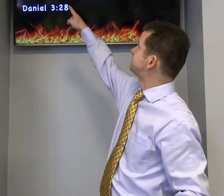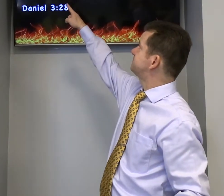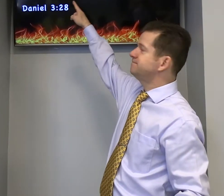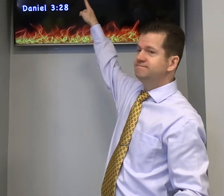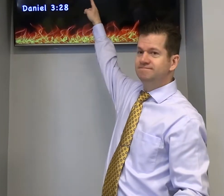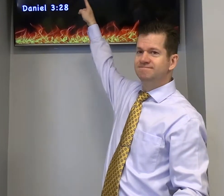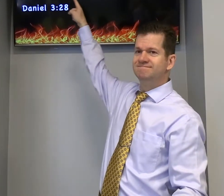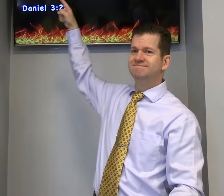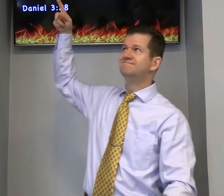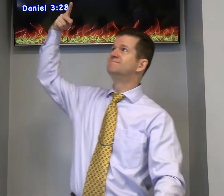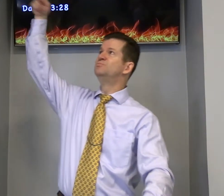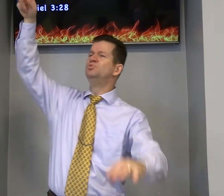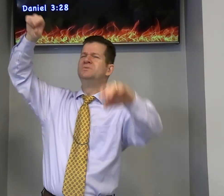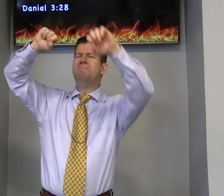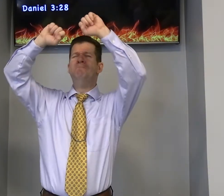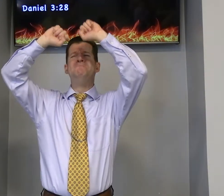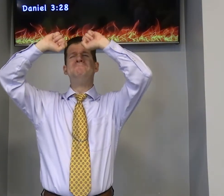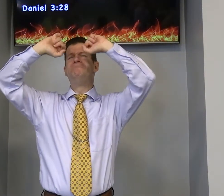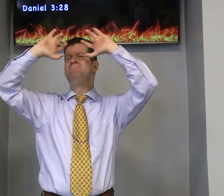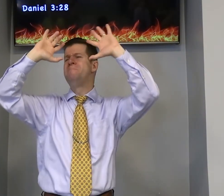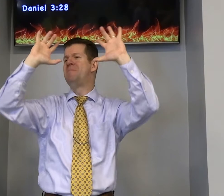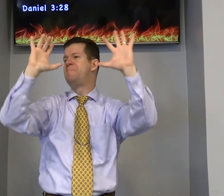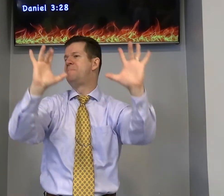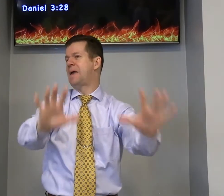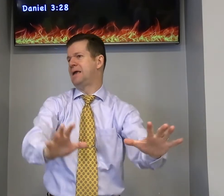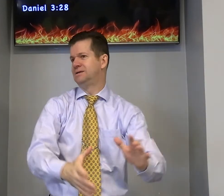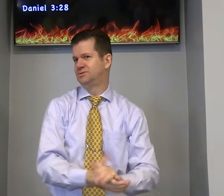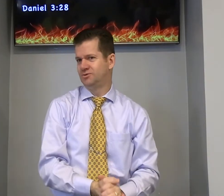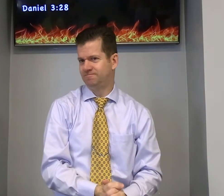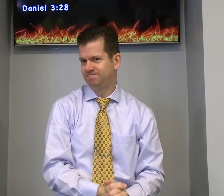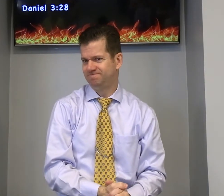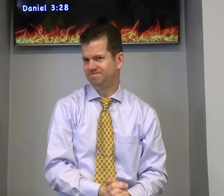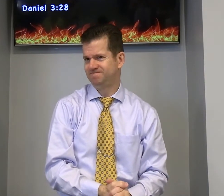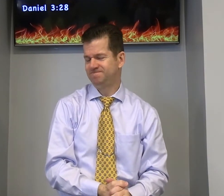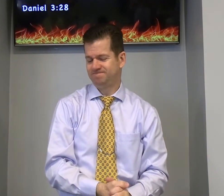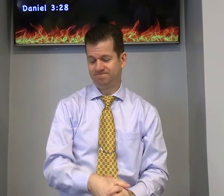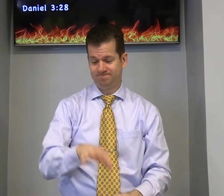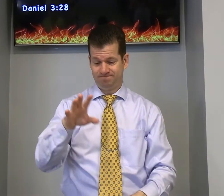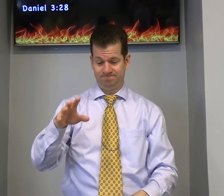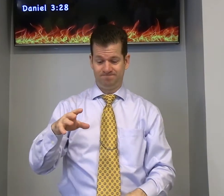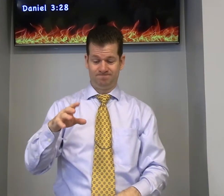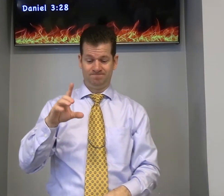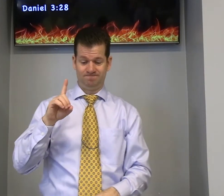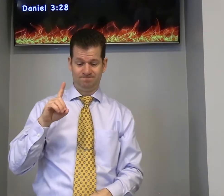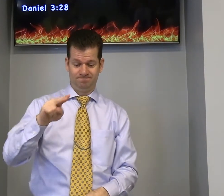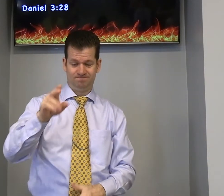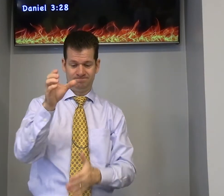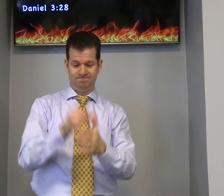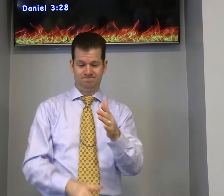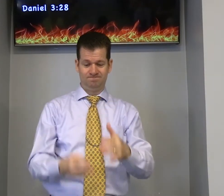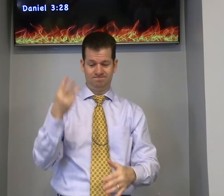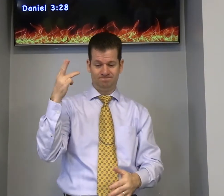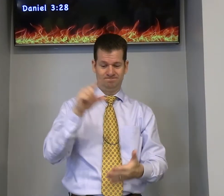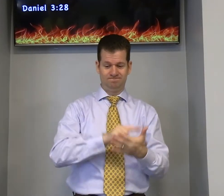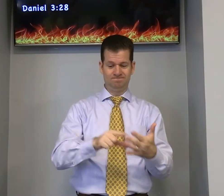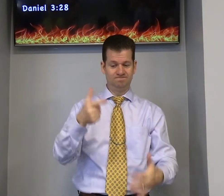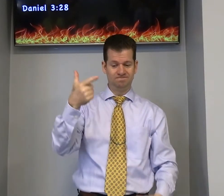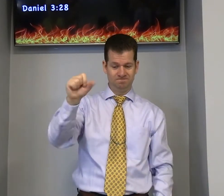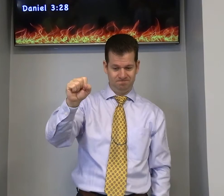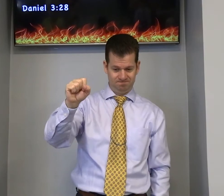28 falou Nebucodonosor dizendo bendito seja a Deus de